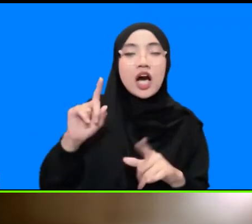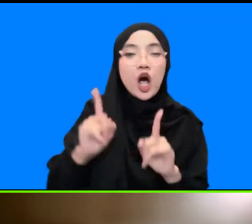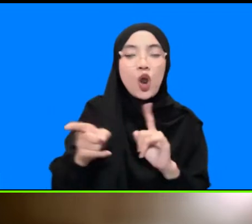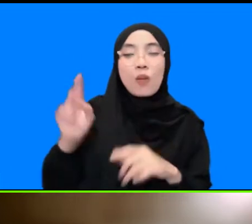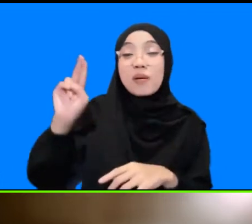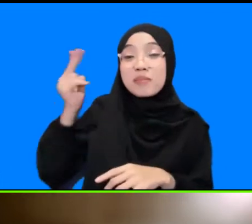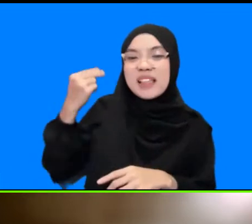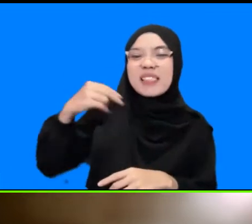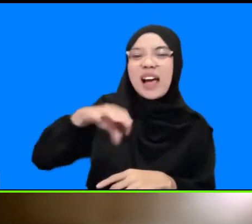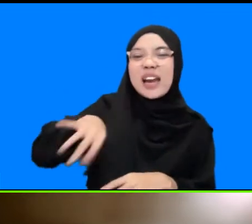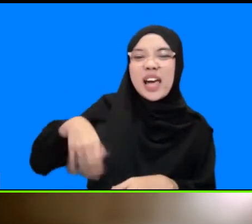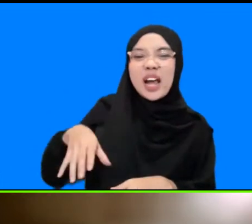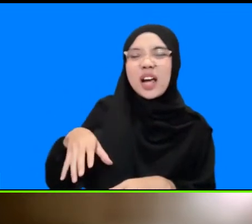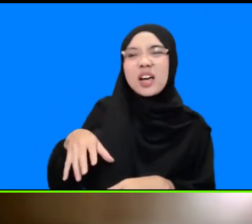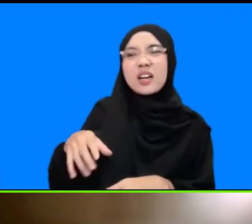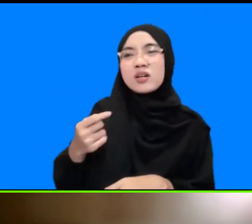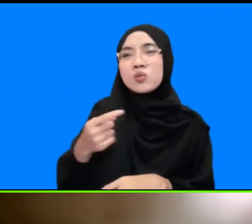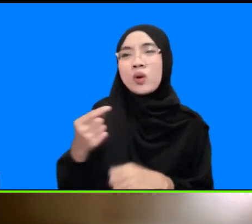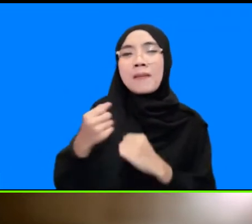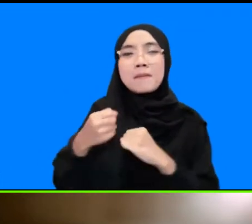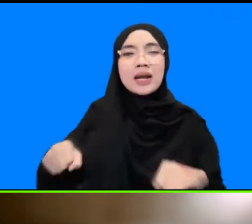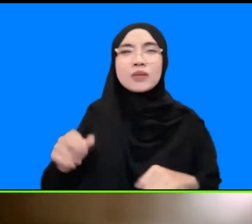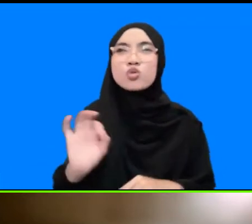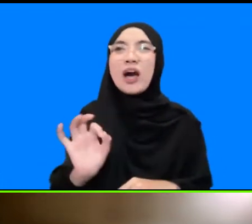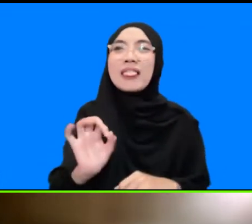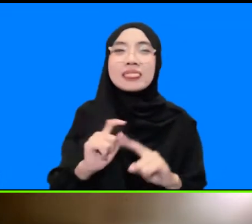kurang bukan kurang berani tapi